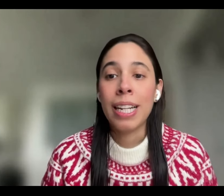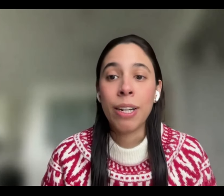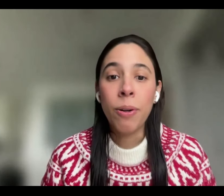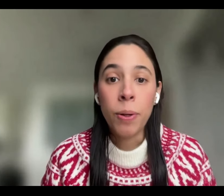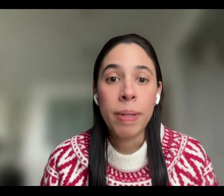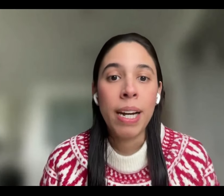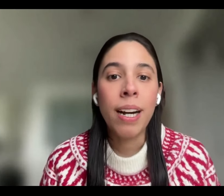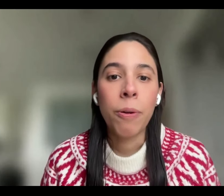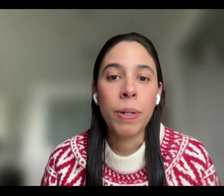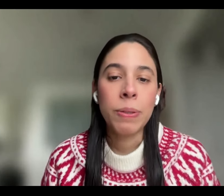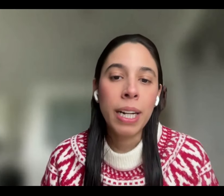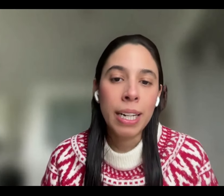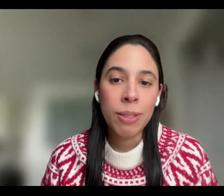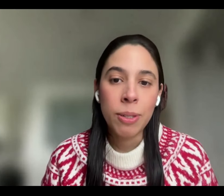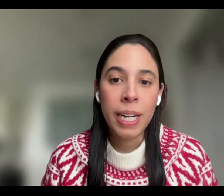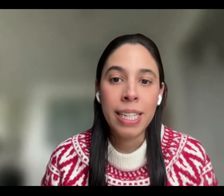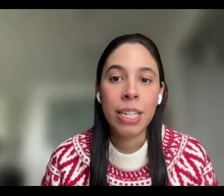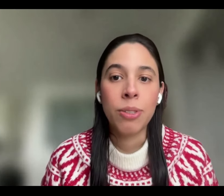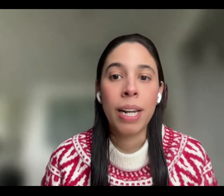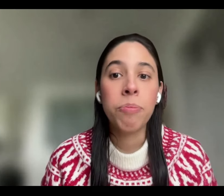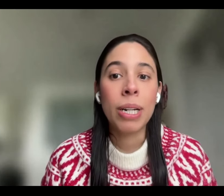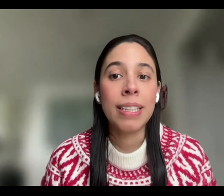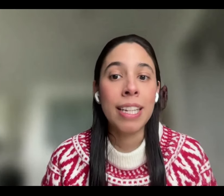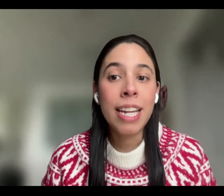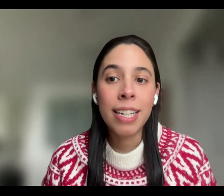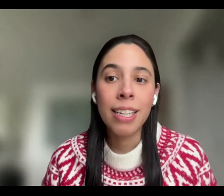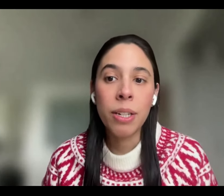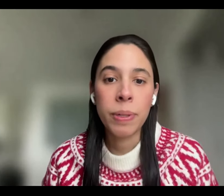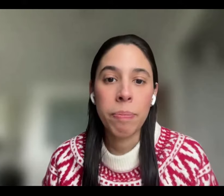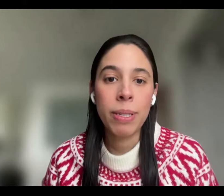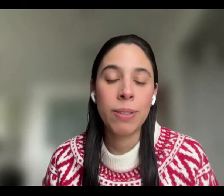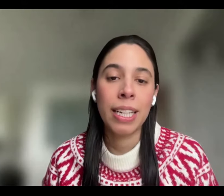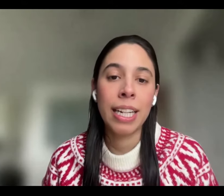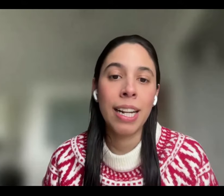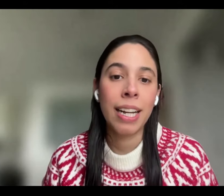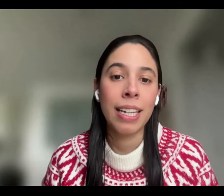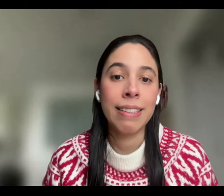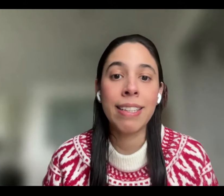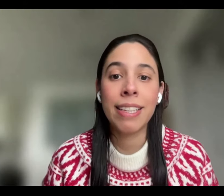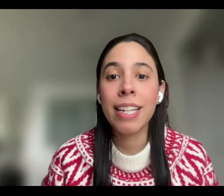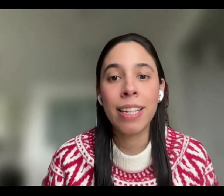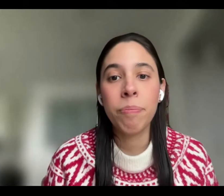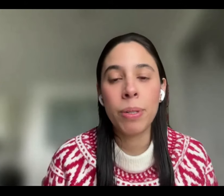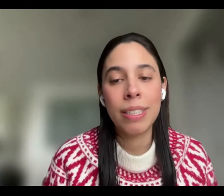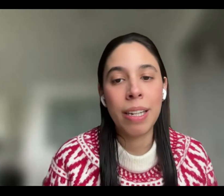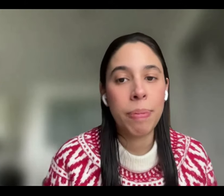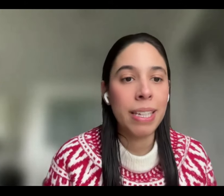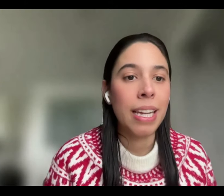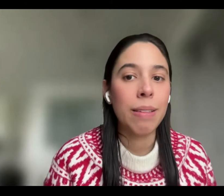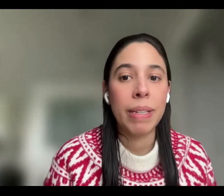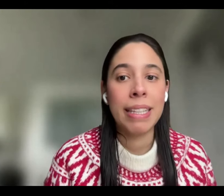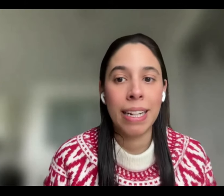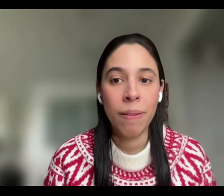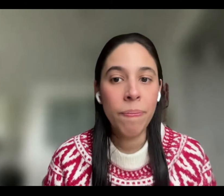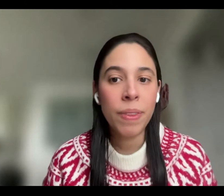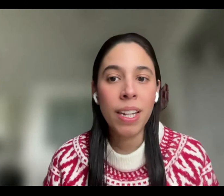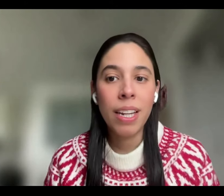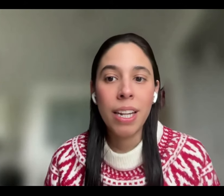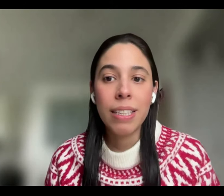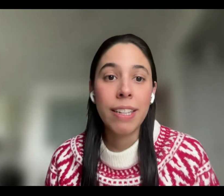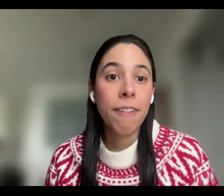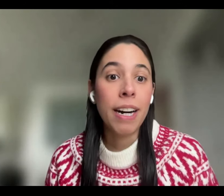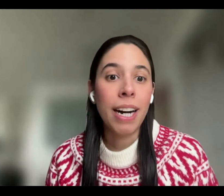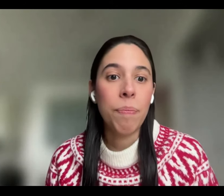Constitucional de Colombia aborda un caso sobre el derecho a la muerte digna de una persona declarada interdicta por discapacidad mental.